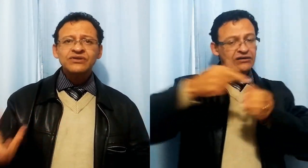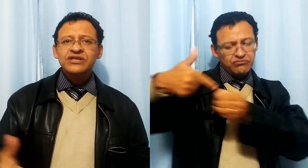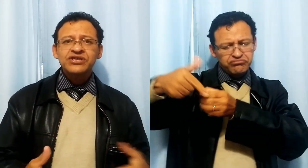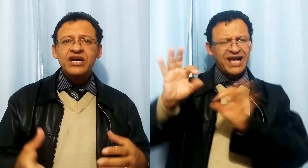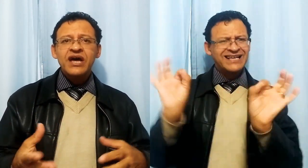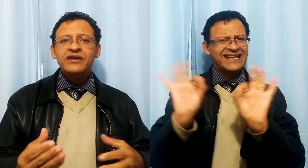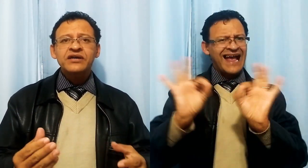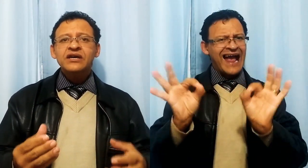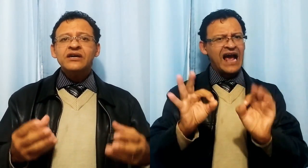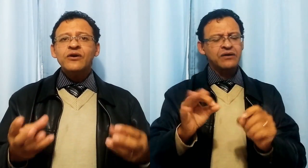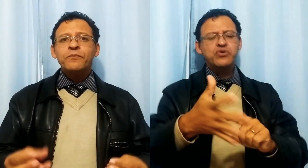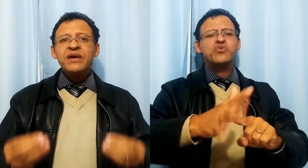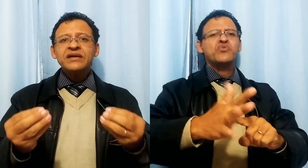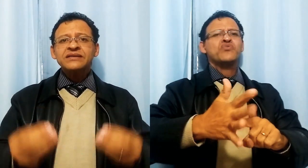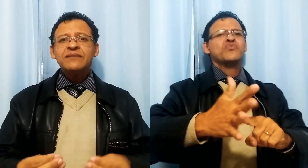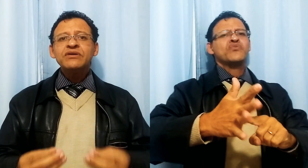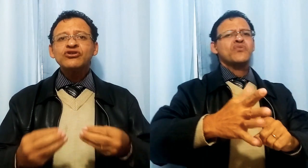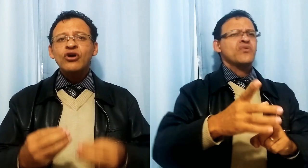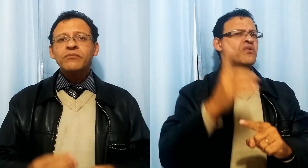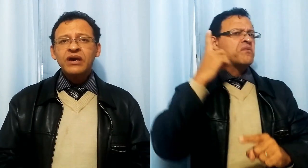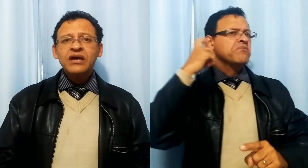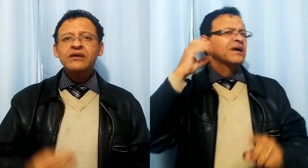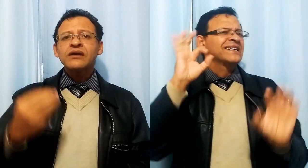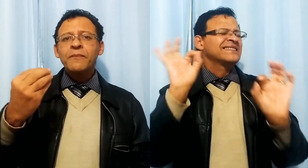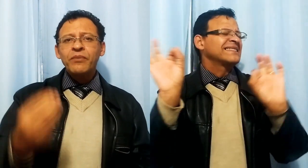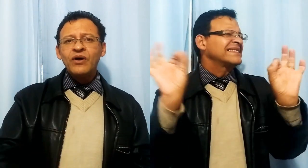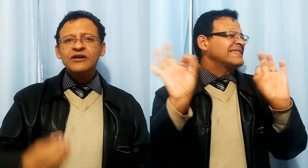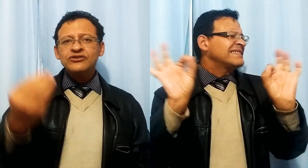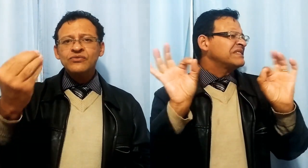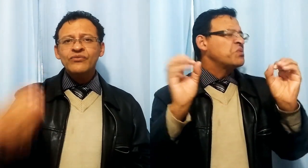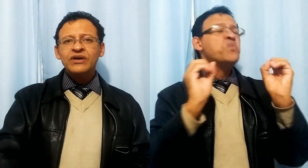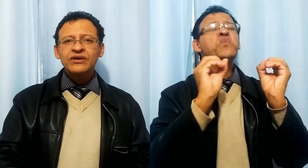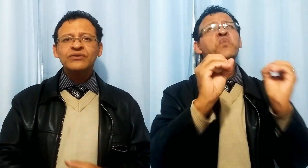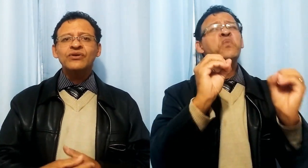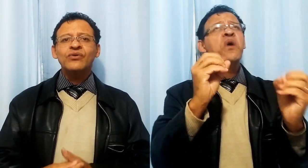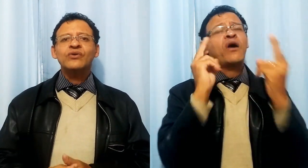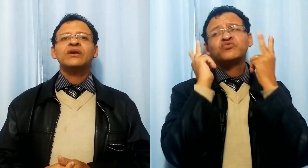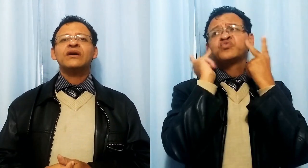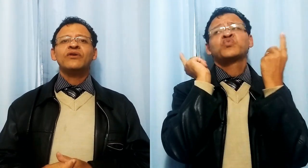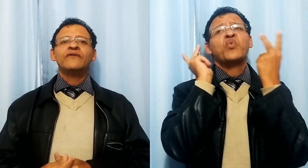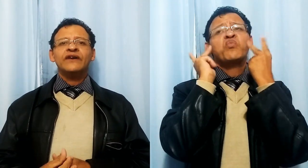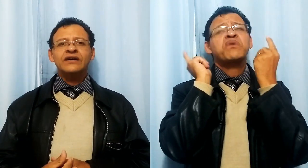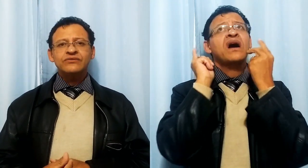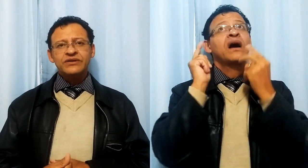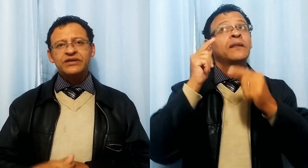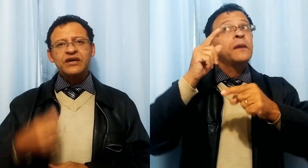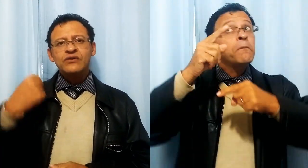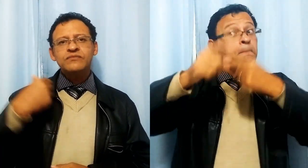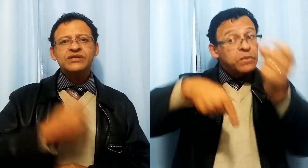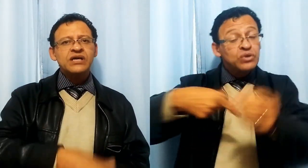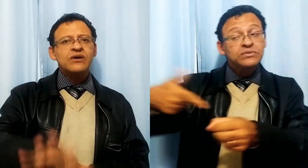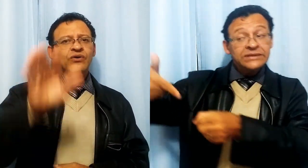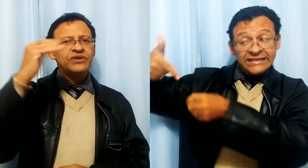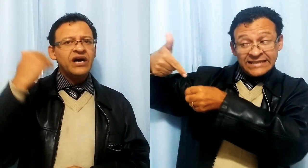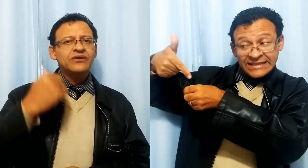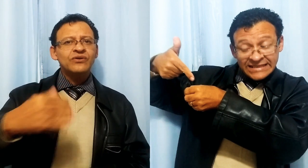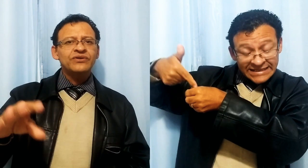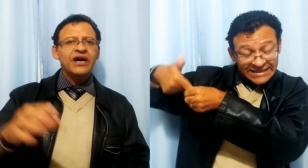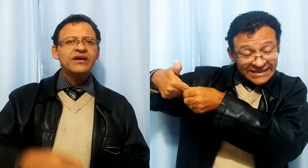sentia nada, eu percebi somente após o momento que eu coloquei a nova gasolina, que aí eu comecei a rodar e rodar